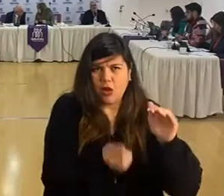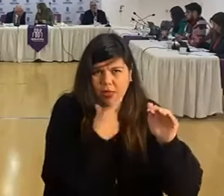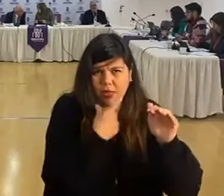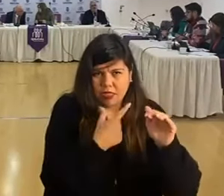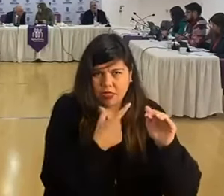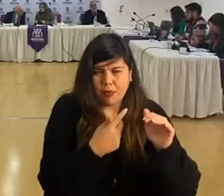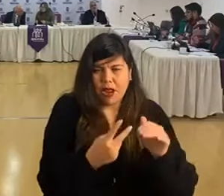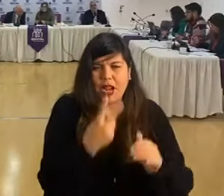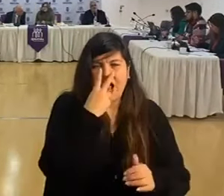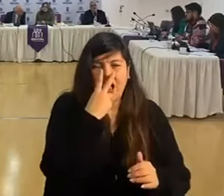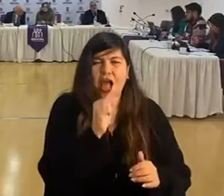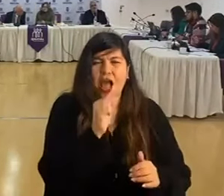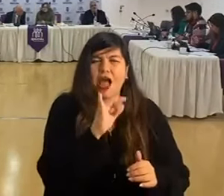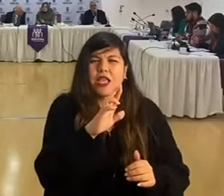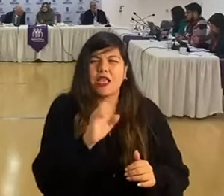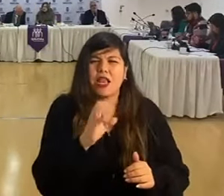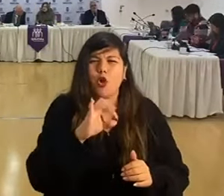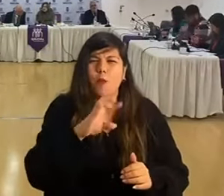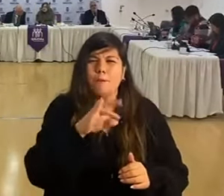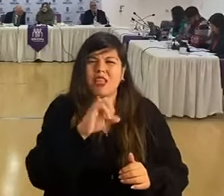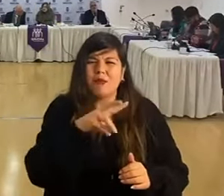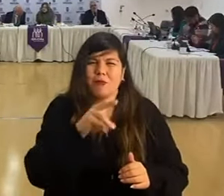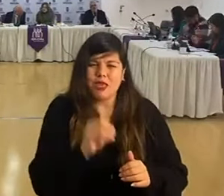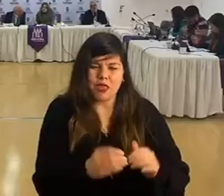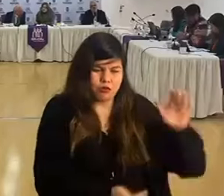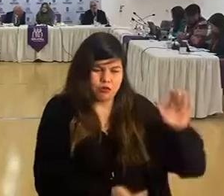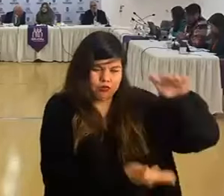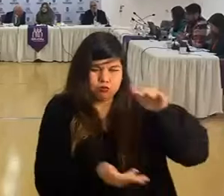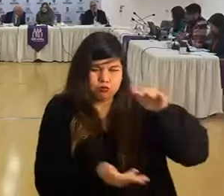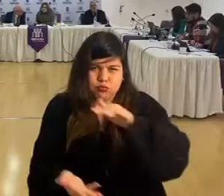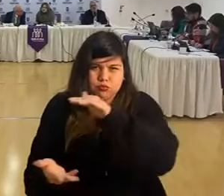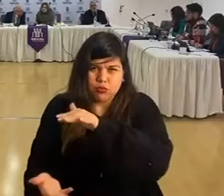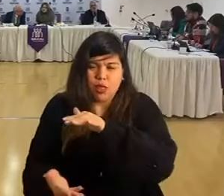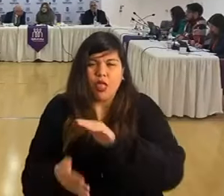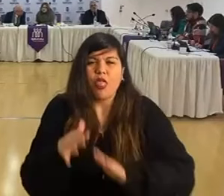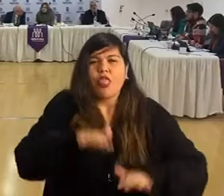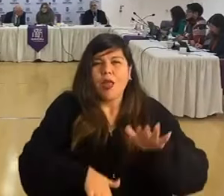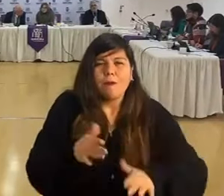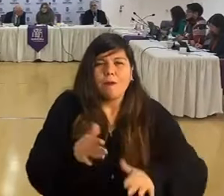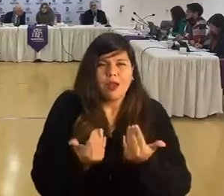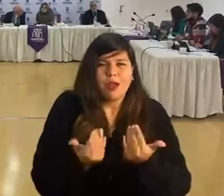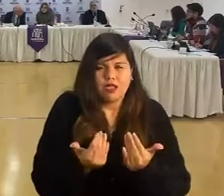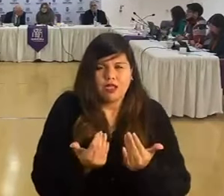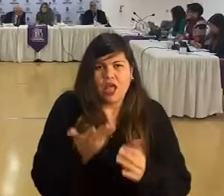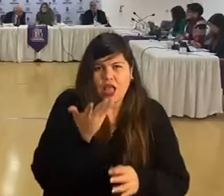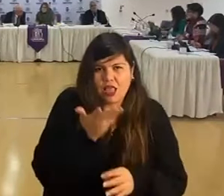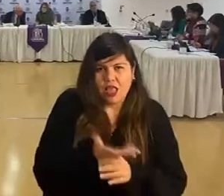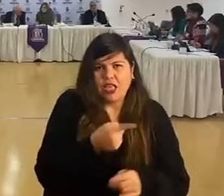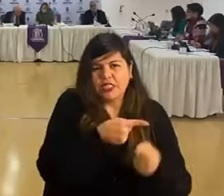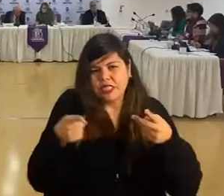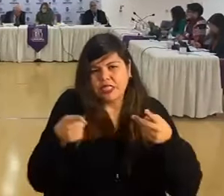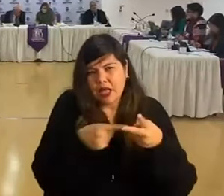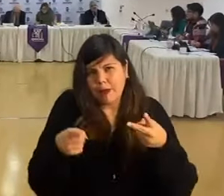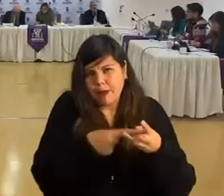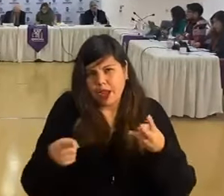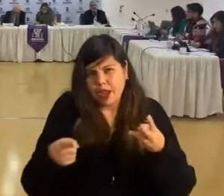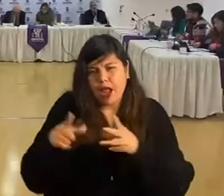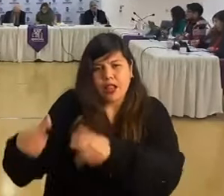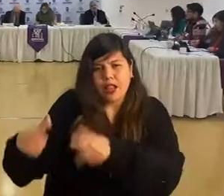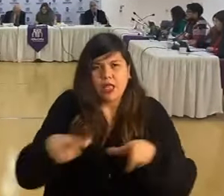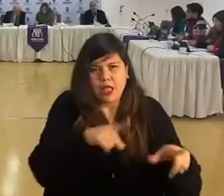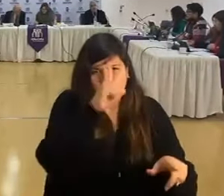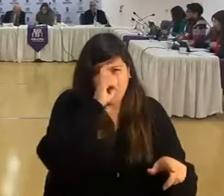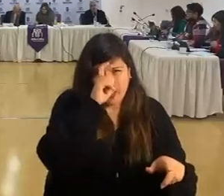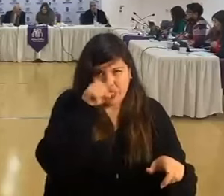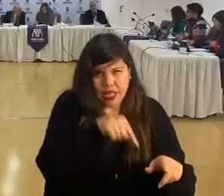y aire comprimido con el arriendo de sus cilindros, dependiendo de la necesidad que surja semanalmente por cada establecimiento.